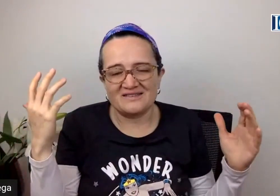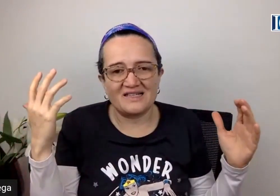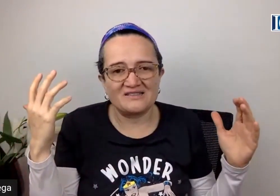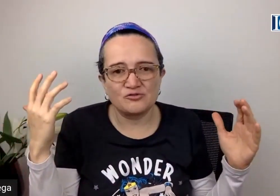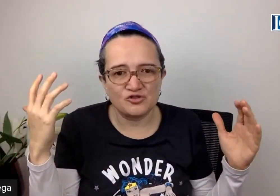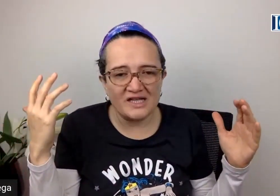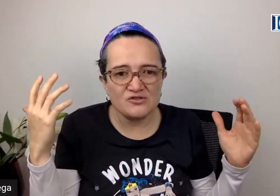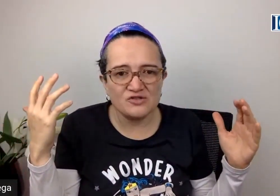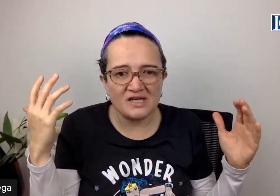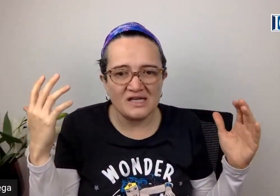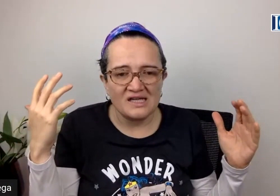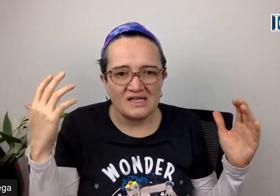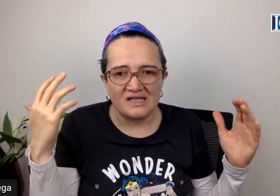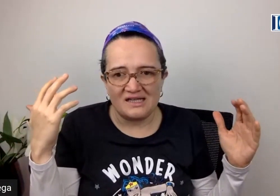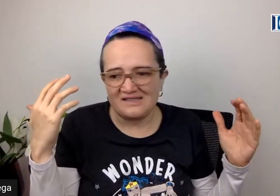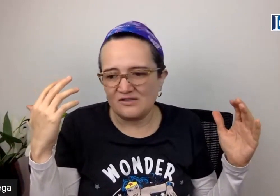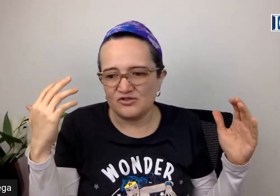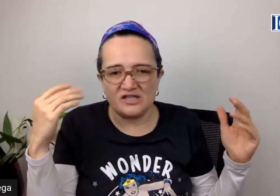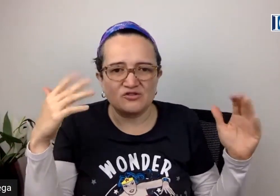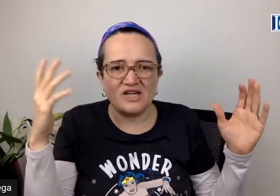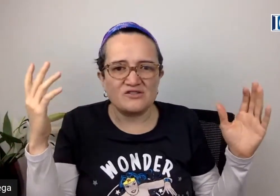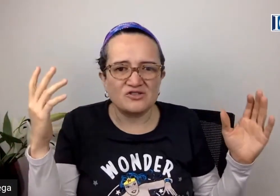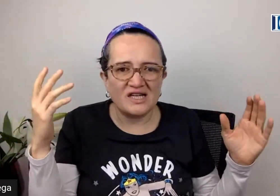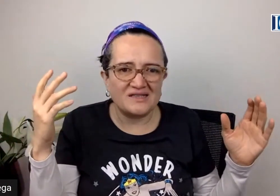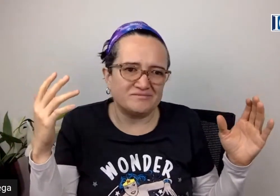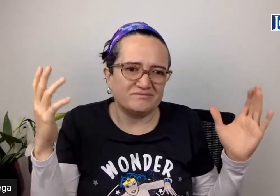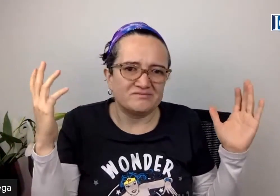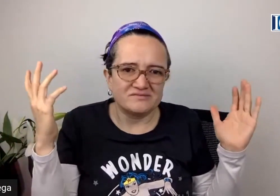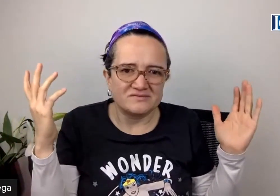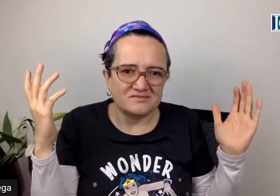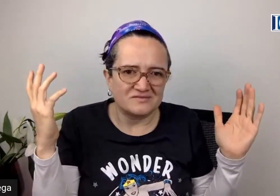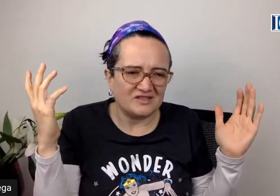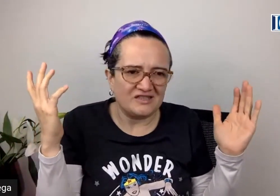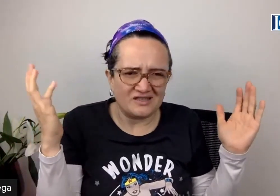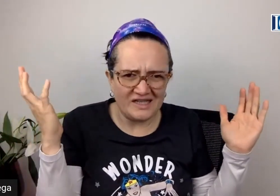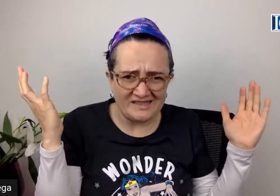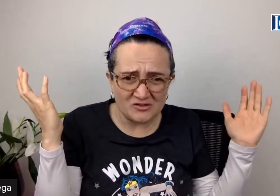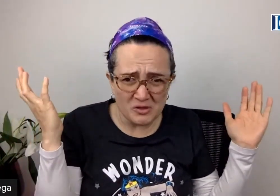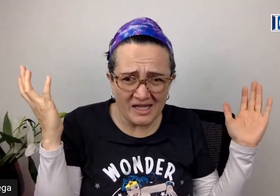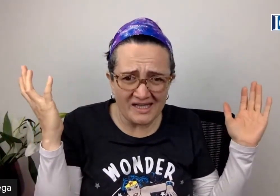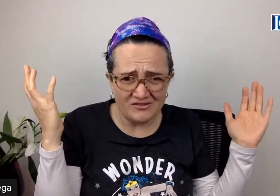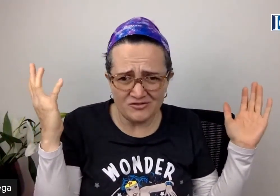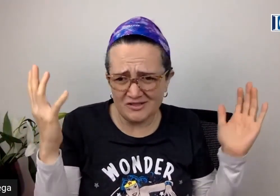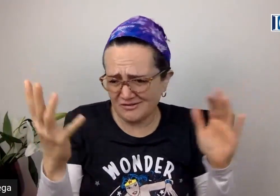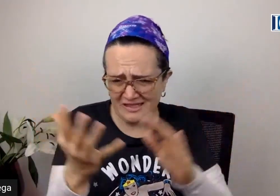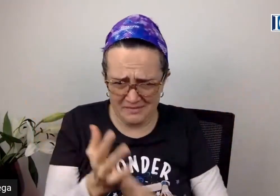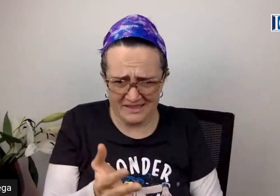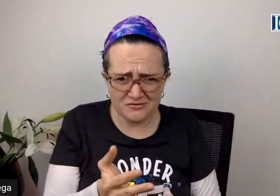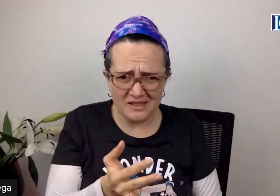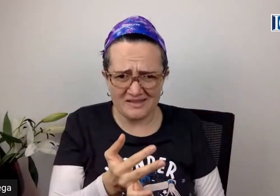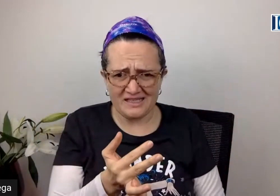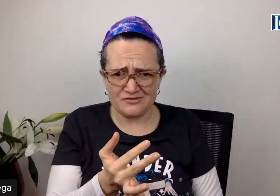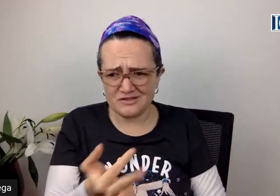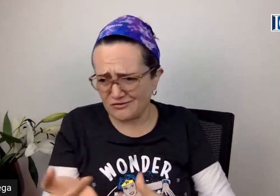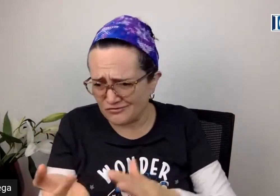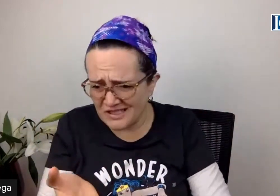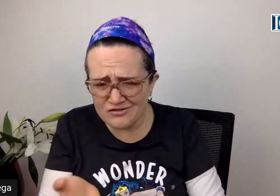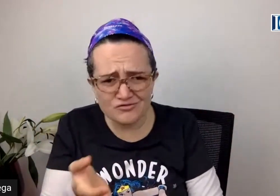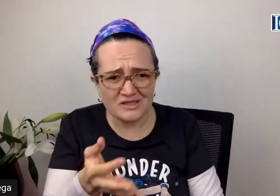hacer hace unos años, que hace 200 años era que la gente tuviera derechos, que los animales tuvieran derechos, que los niños tuvieran